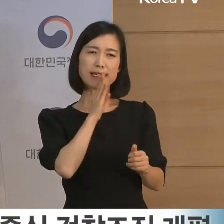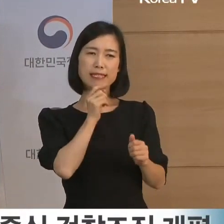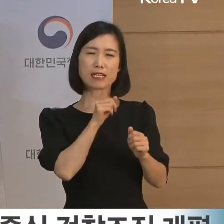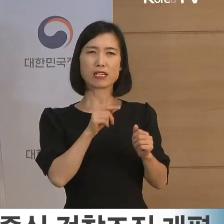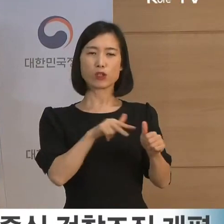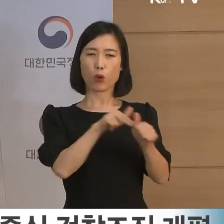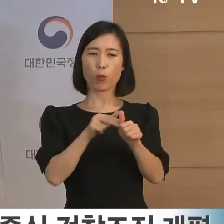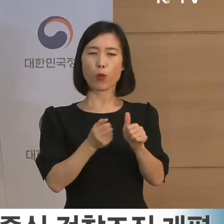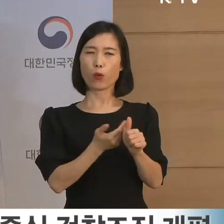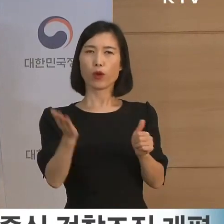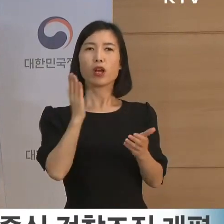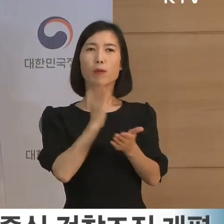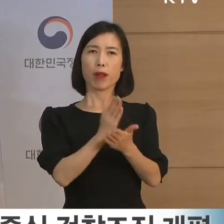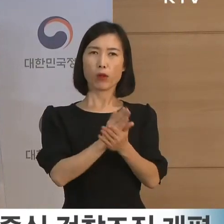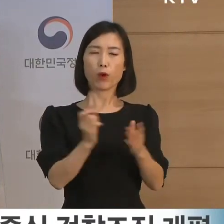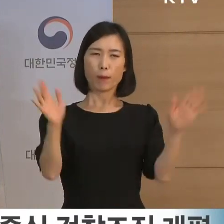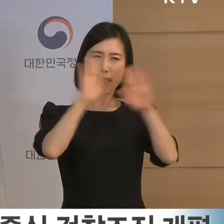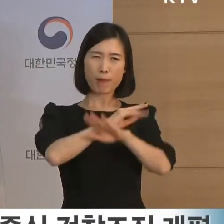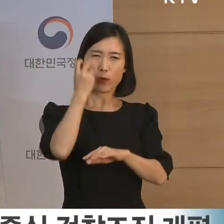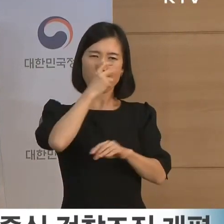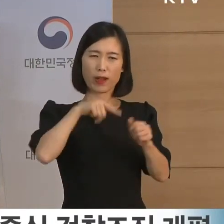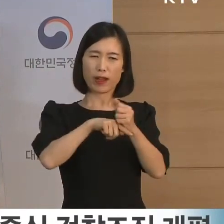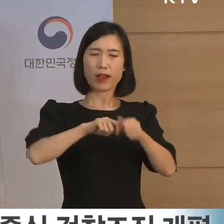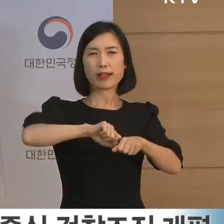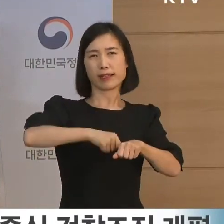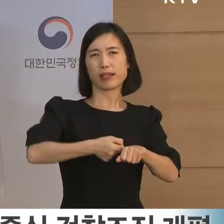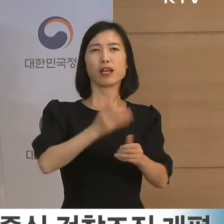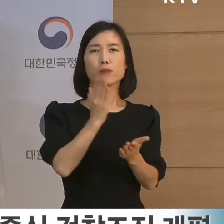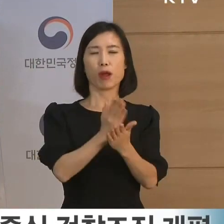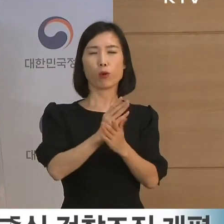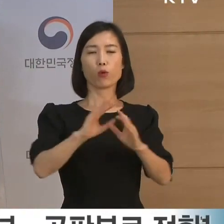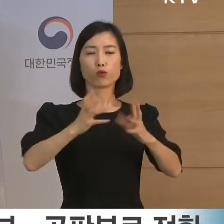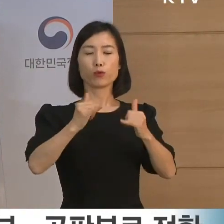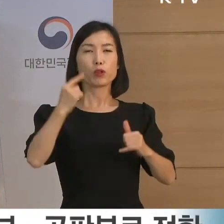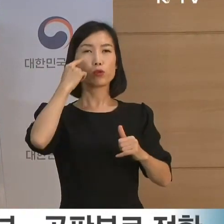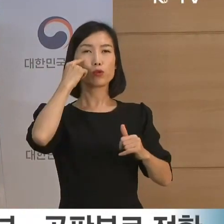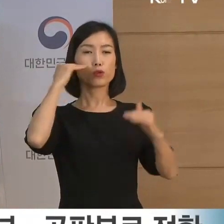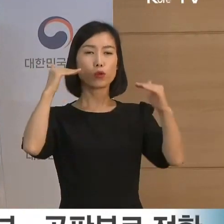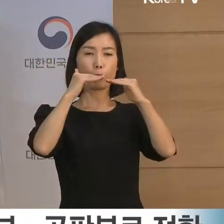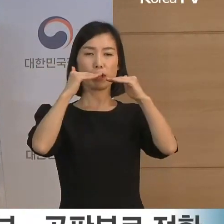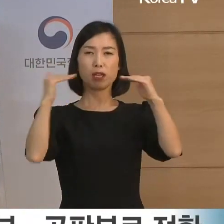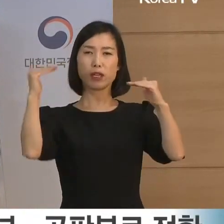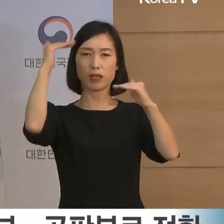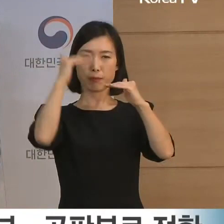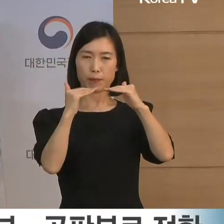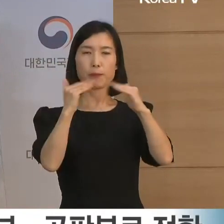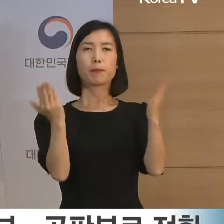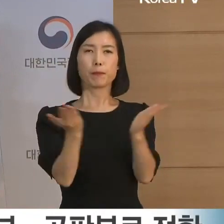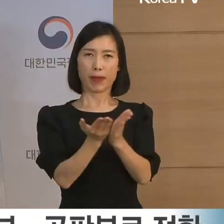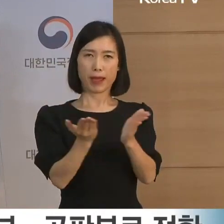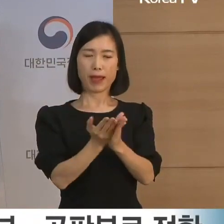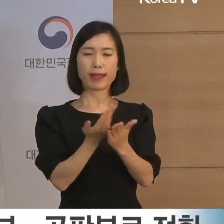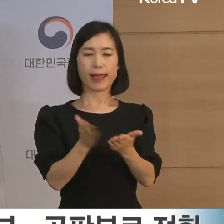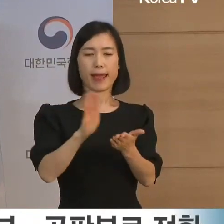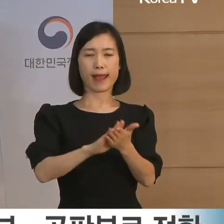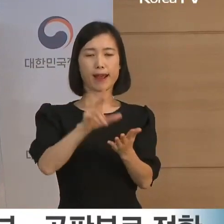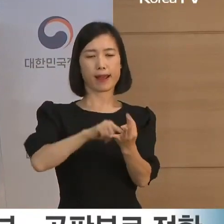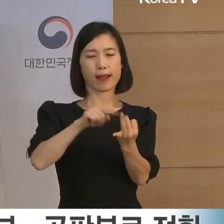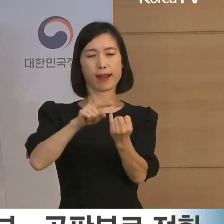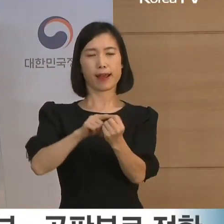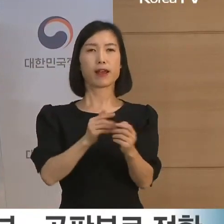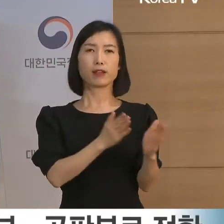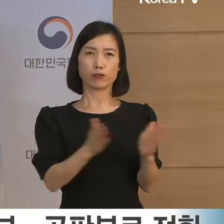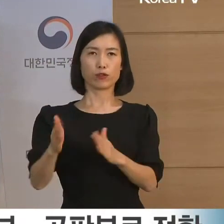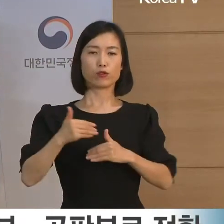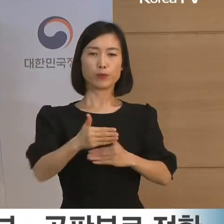심야 조사 제한 등 국민 눈높이에 맞는 인권보호를 위한 개혁 과제를 발굴하여